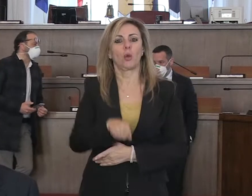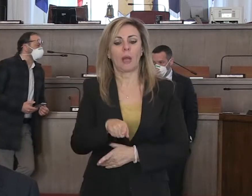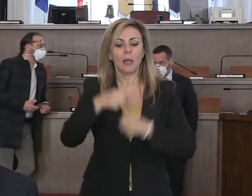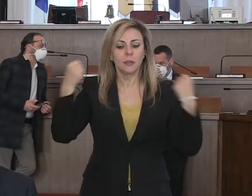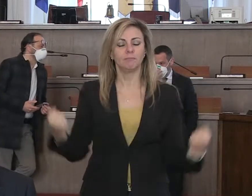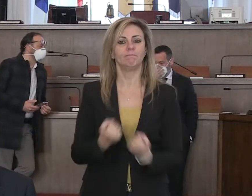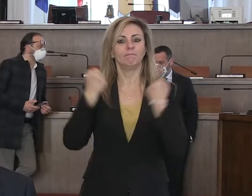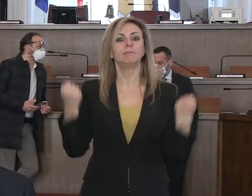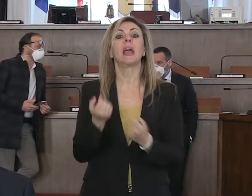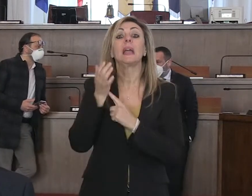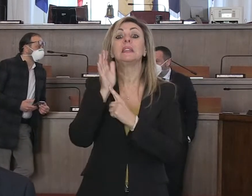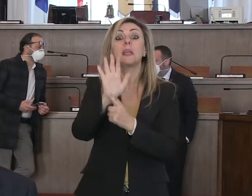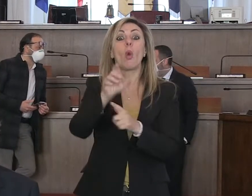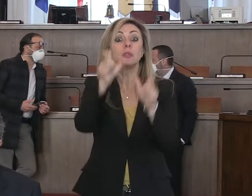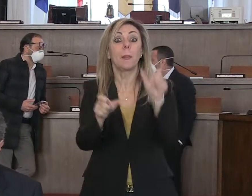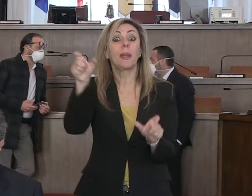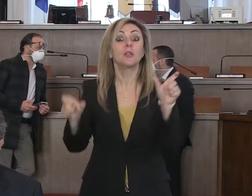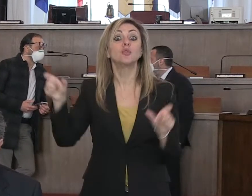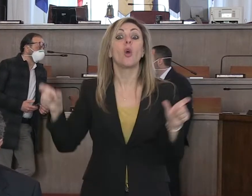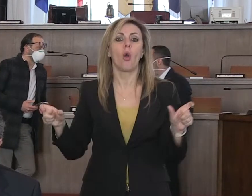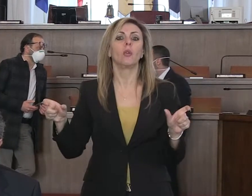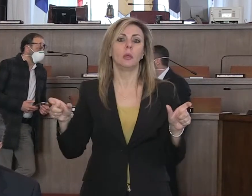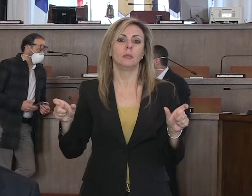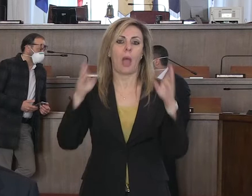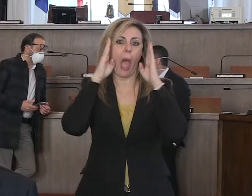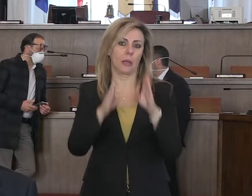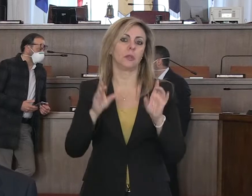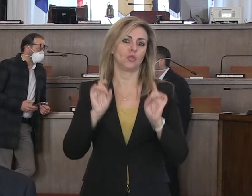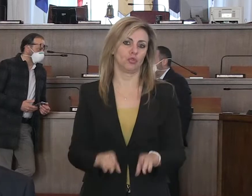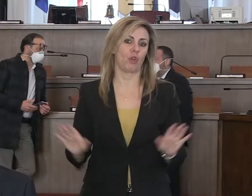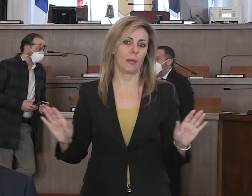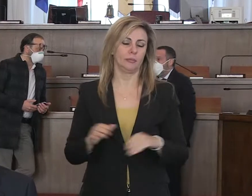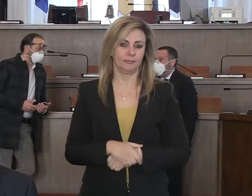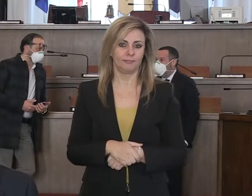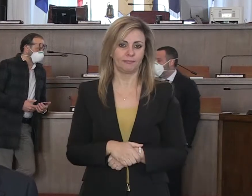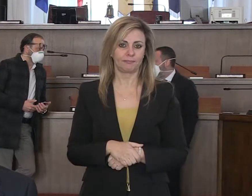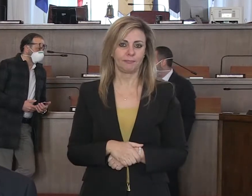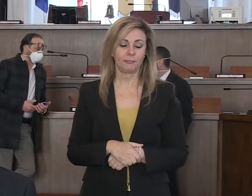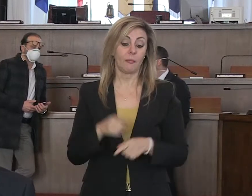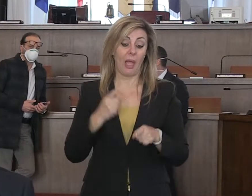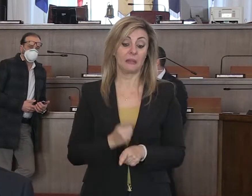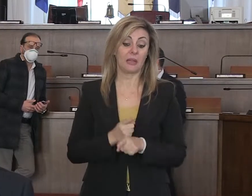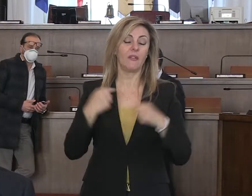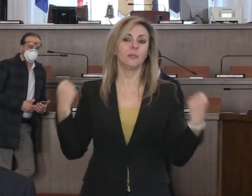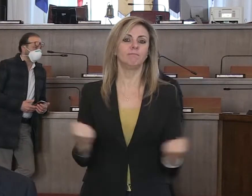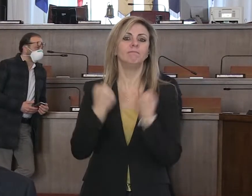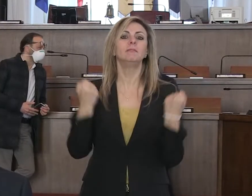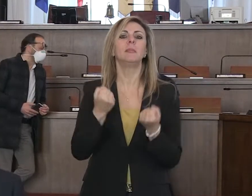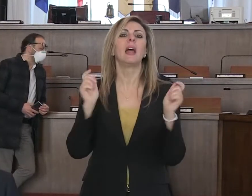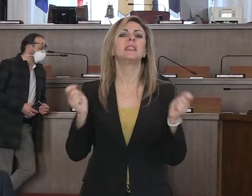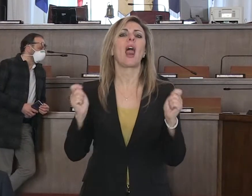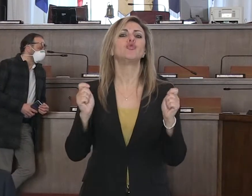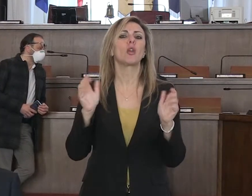questa campagna dimostra quanto la gente sia attenta. Ora cercheremo anche di diffonderla sui media più